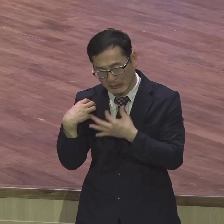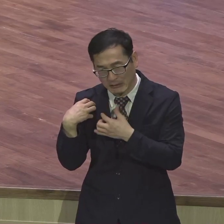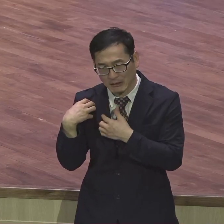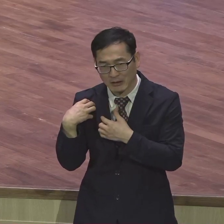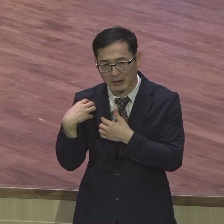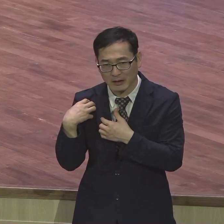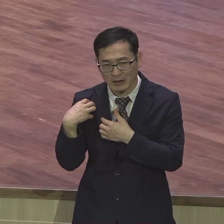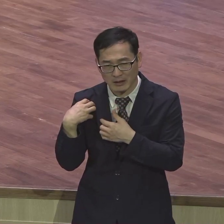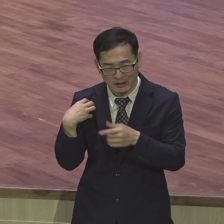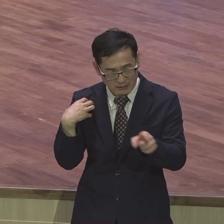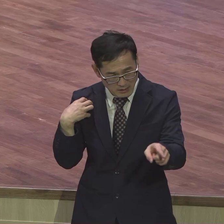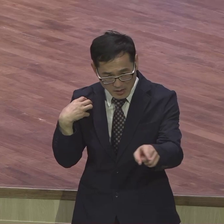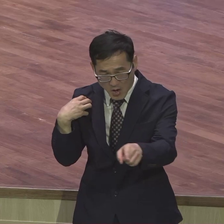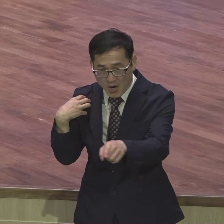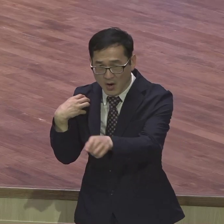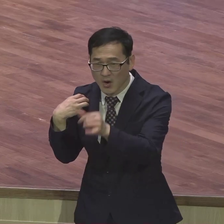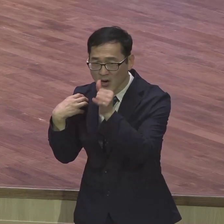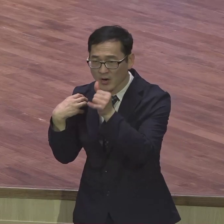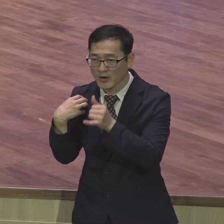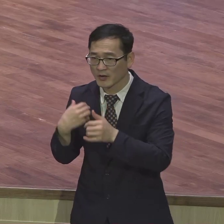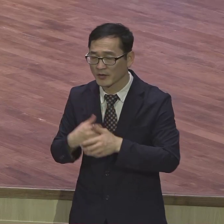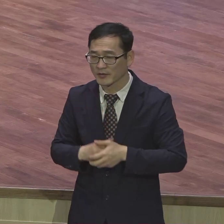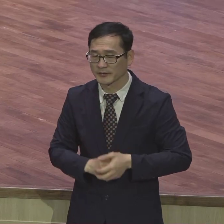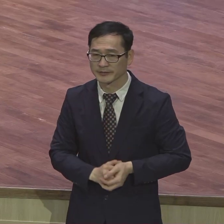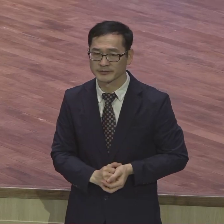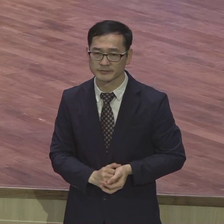분들이 있어요 여러분